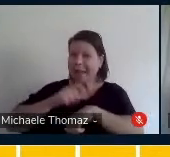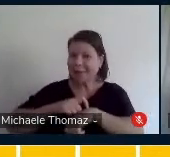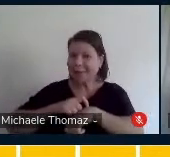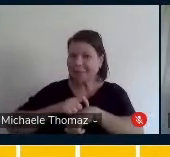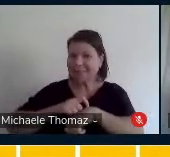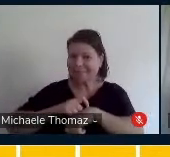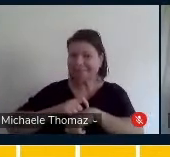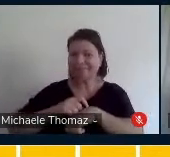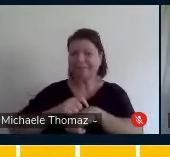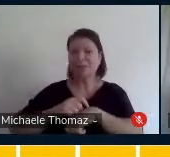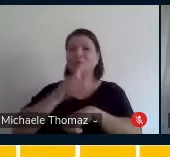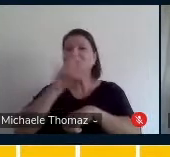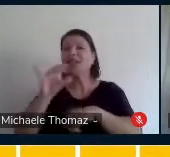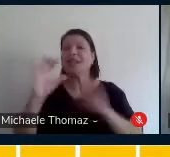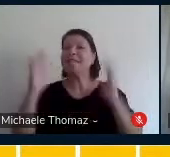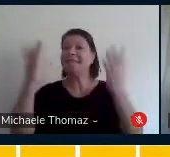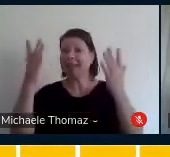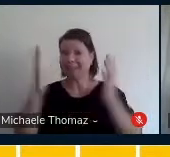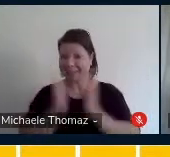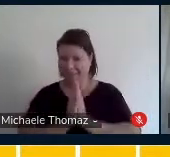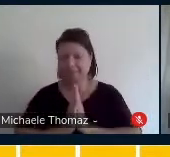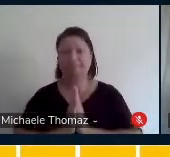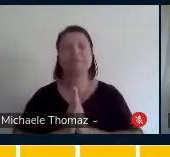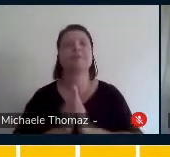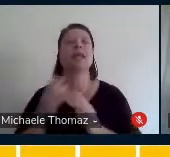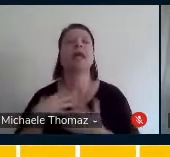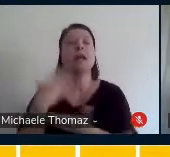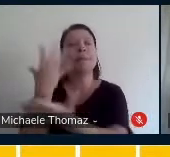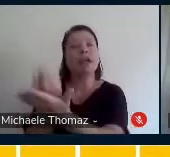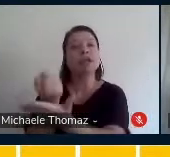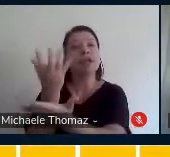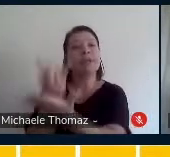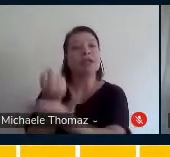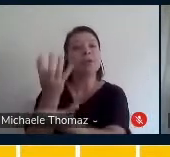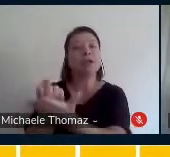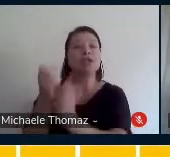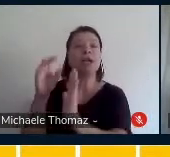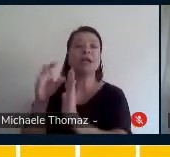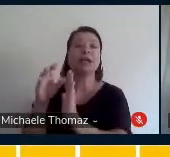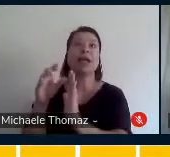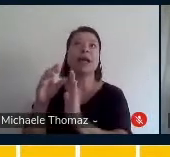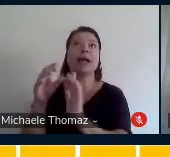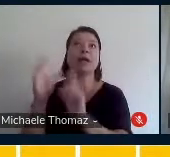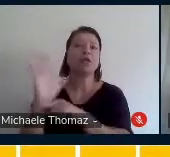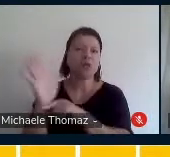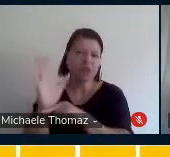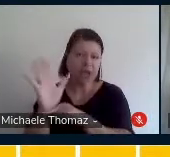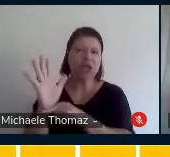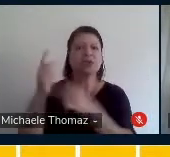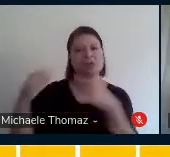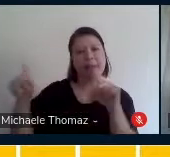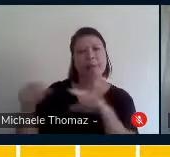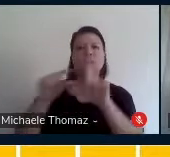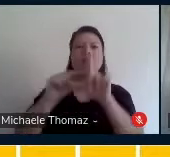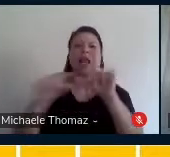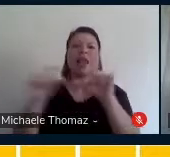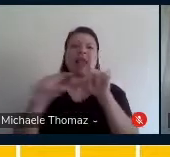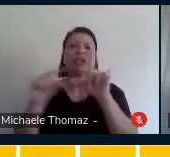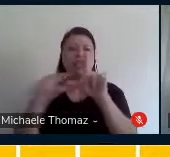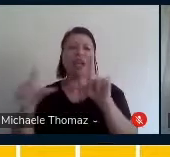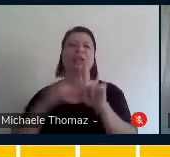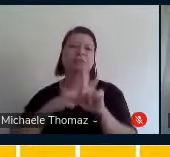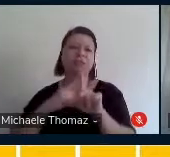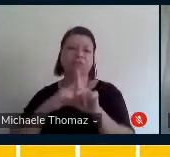gente fez? Eu baixei os vídeos com a legenda para poder oportunizar que a